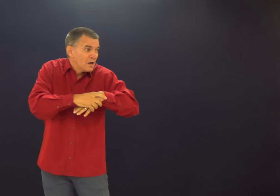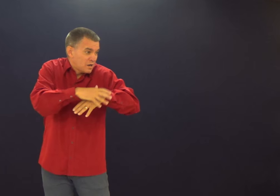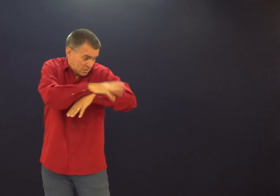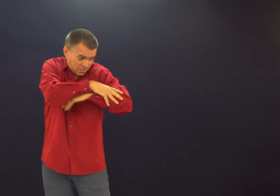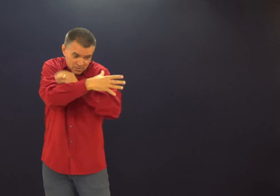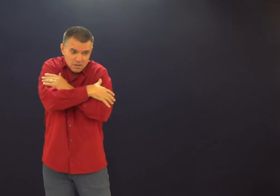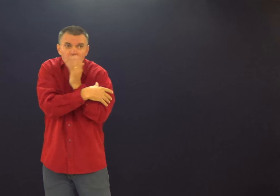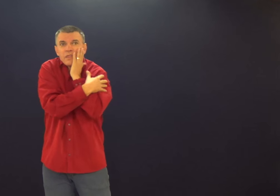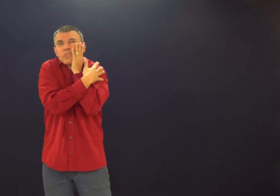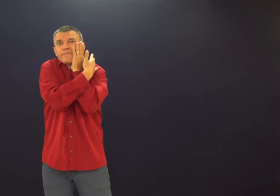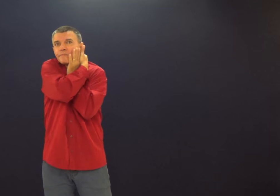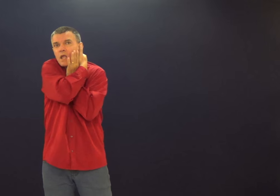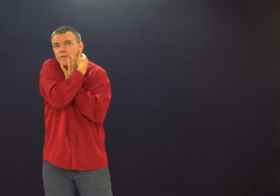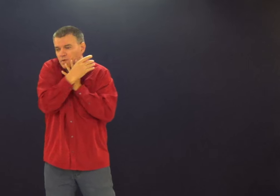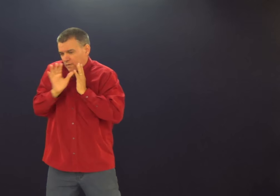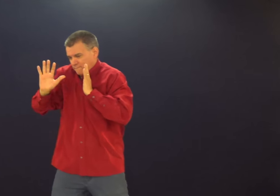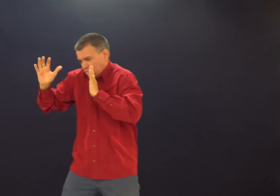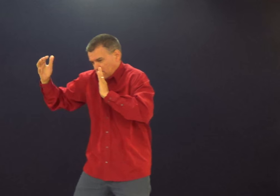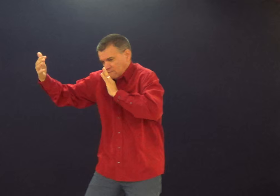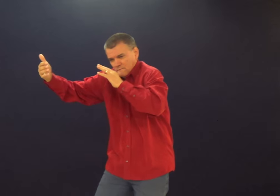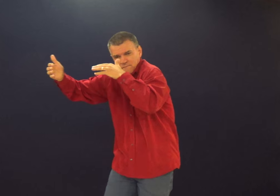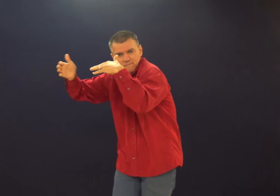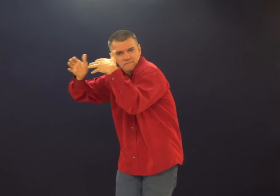diabo. Sabe? Dentro de se enfocar a pessoa.